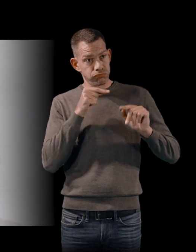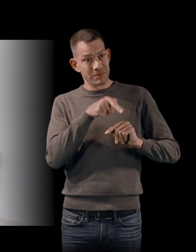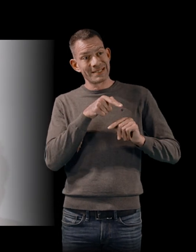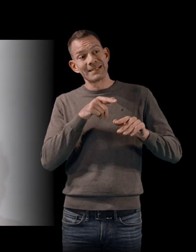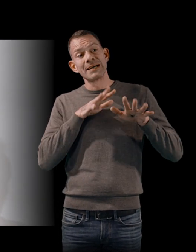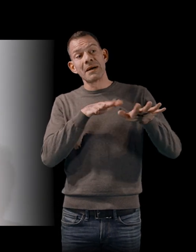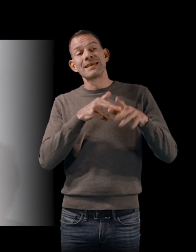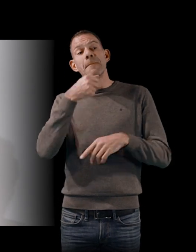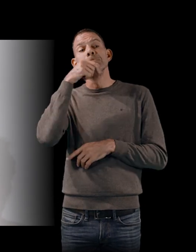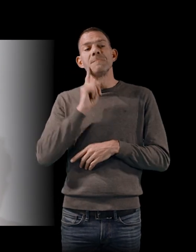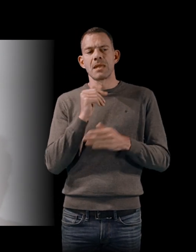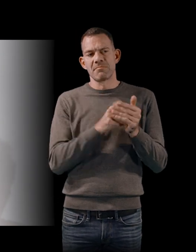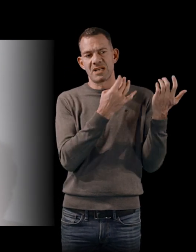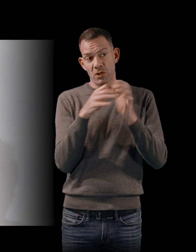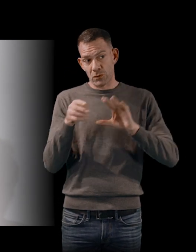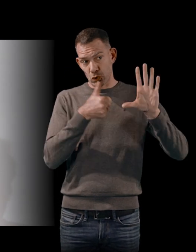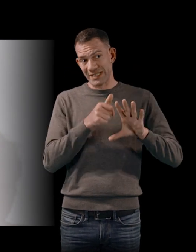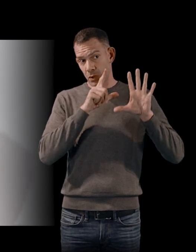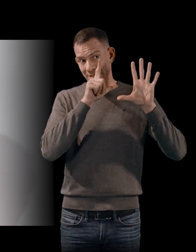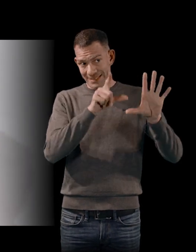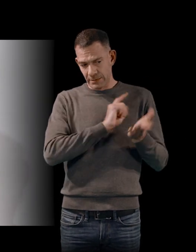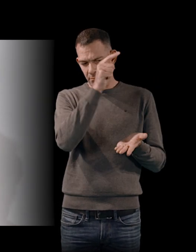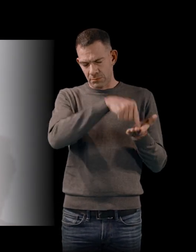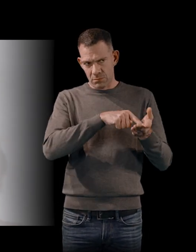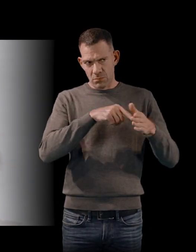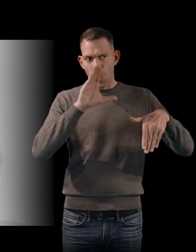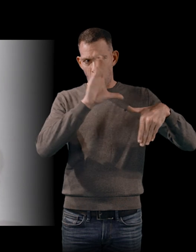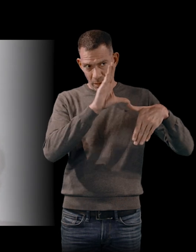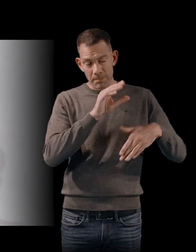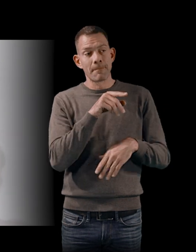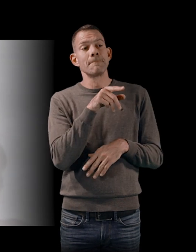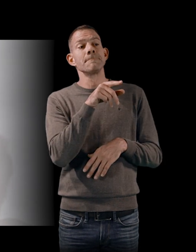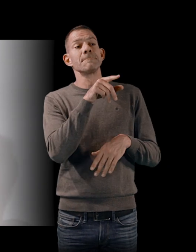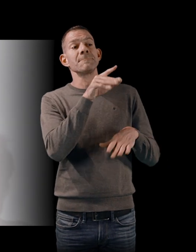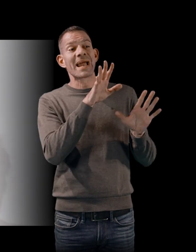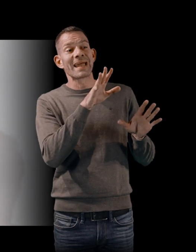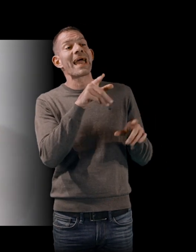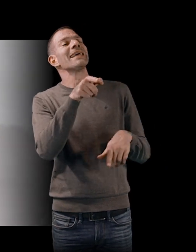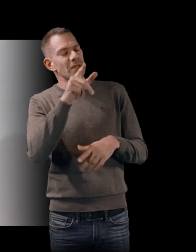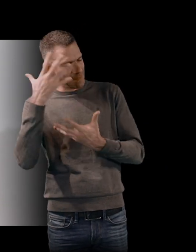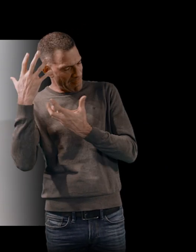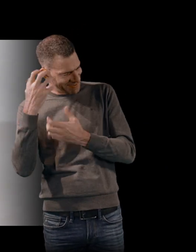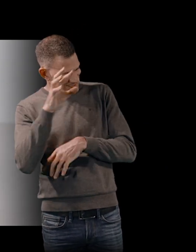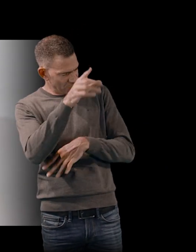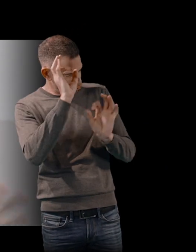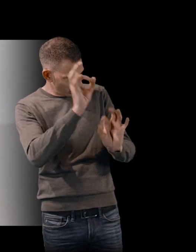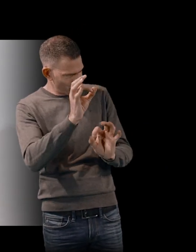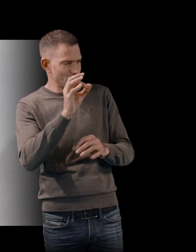mai 67 en Guadeloupe, mais vous avez raison d'évoquer... En Martinique, exactement. Et ça, je l'évoque,